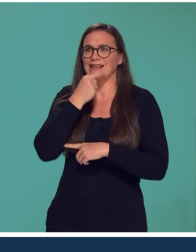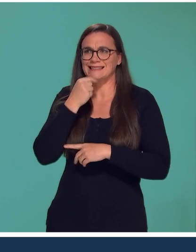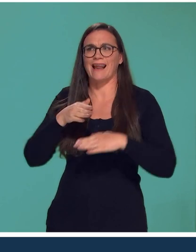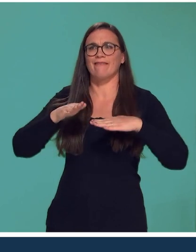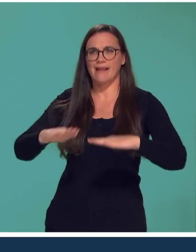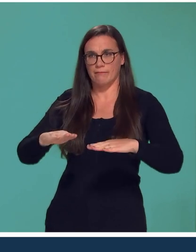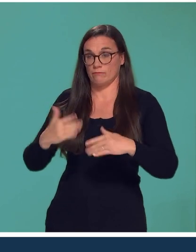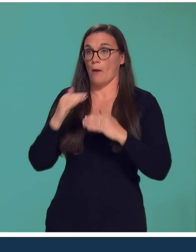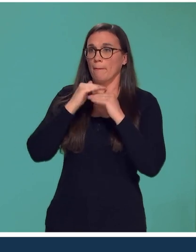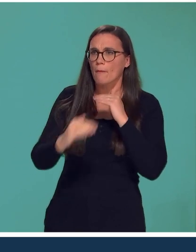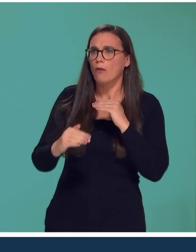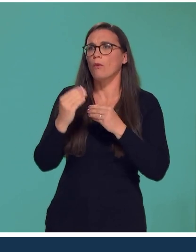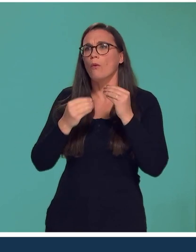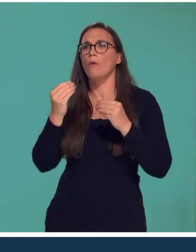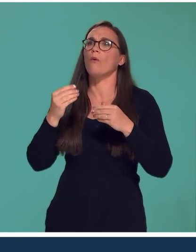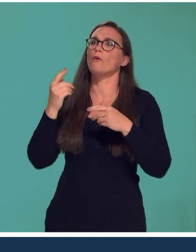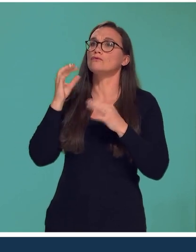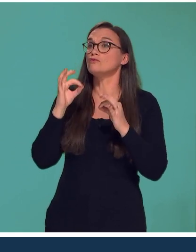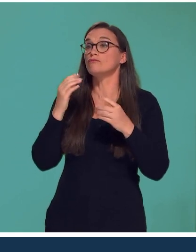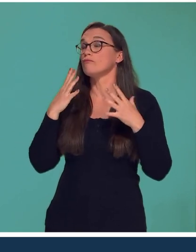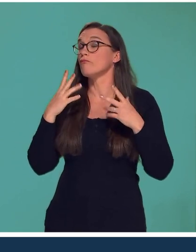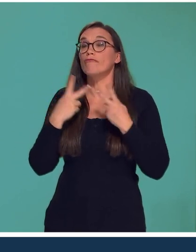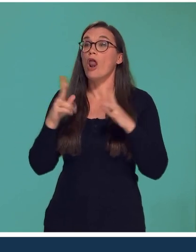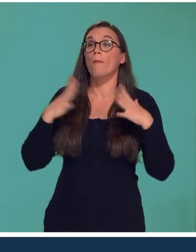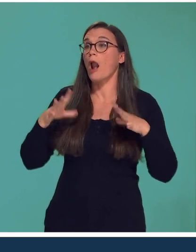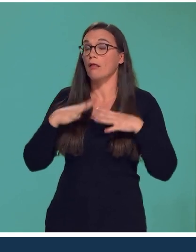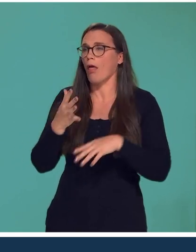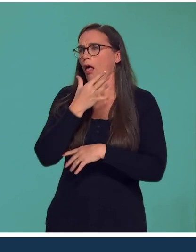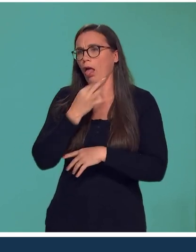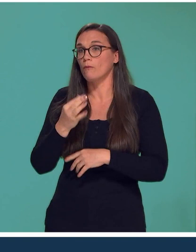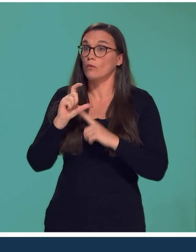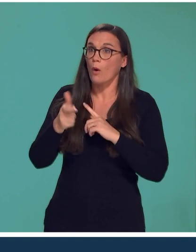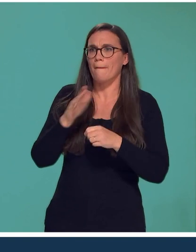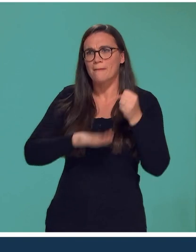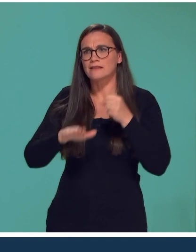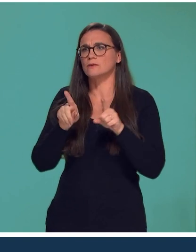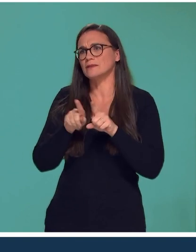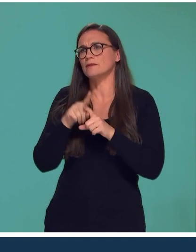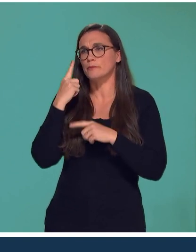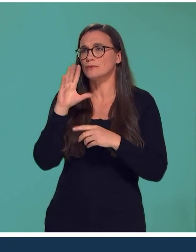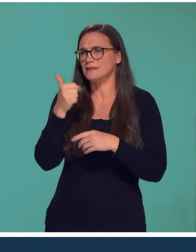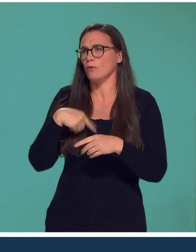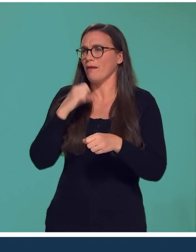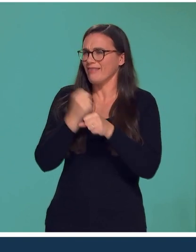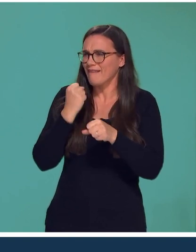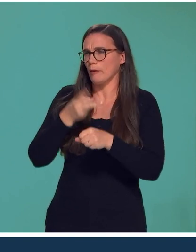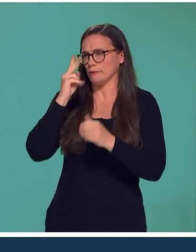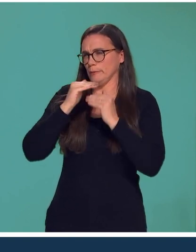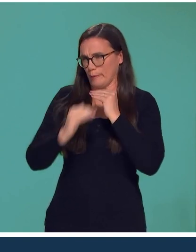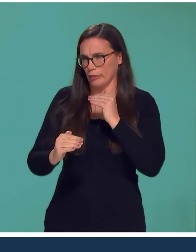plus facile. On aborde les pentes ou même ne serait-ce que juste la balade en ville avec vachement moins d'appréhension. Donc c'est la base et c'est pour ça